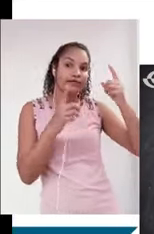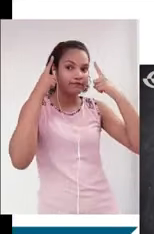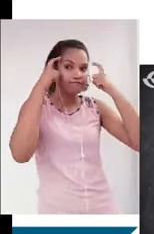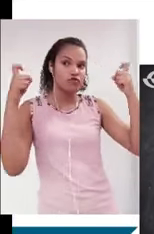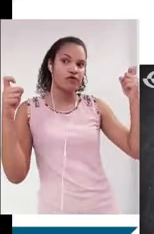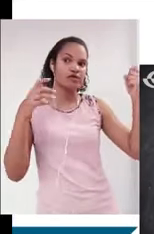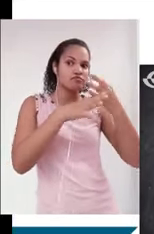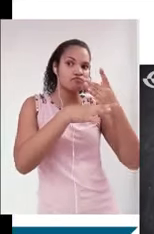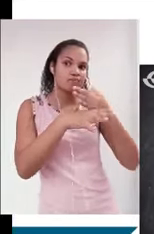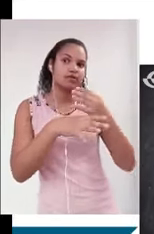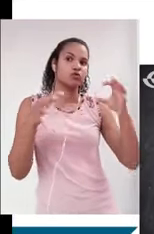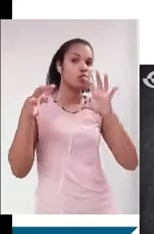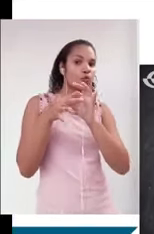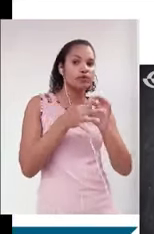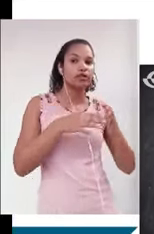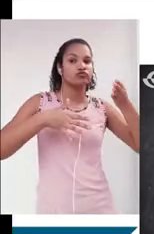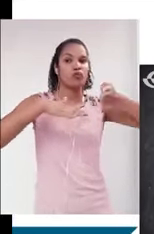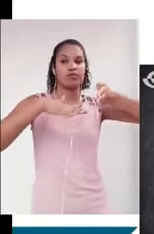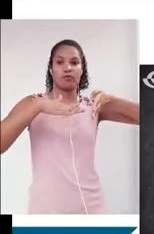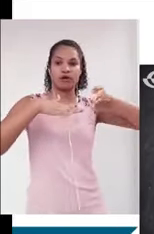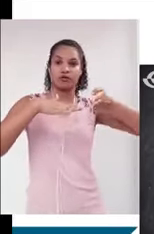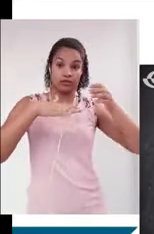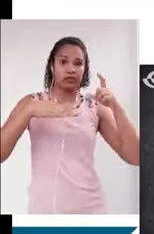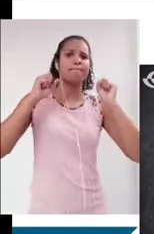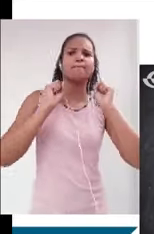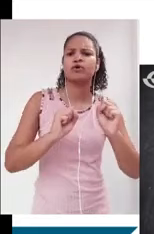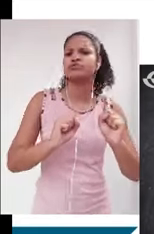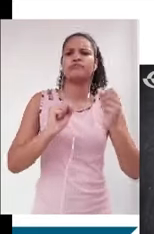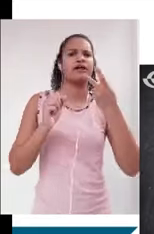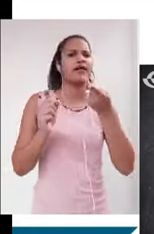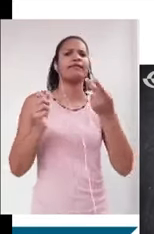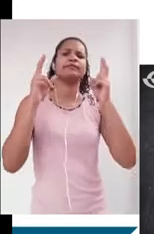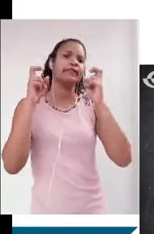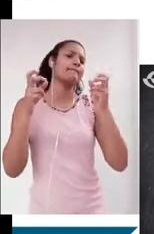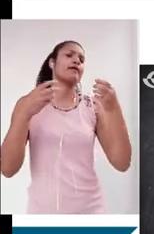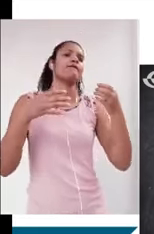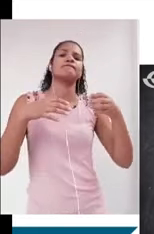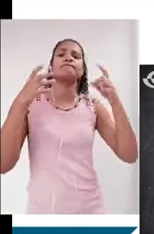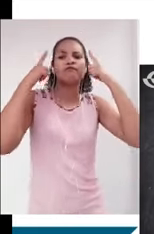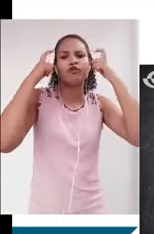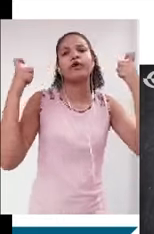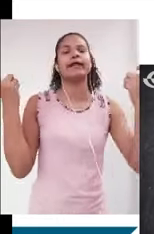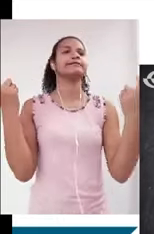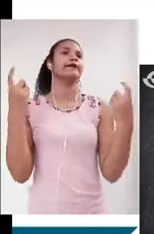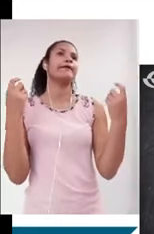violência nos estádios de futebol, estádios de jogos, enfim. Eu decido trazer o tema, os impactos da